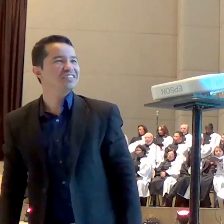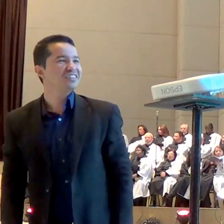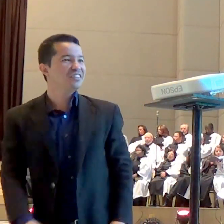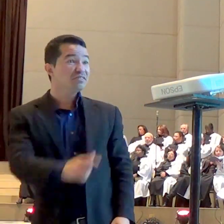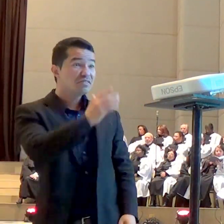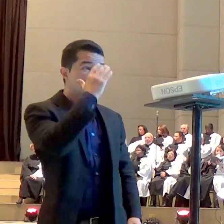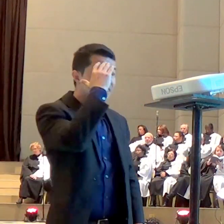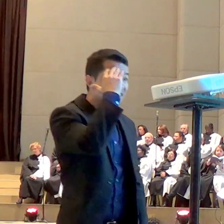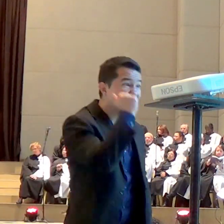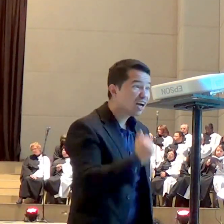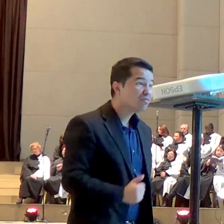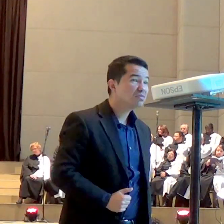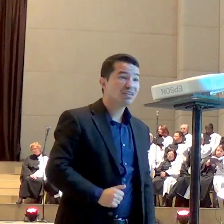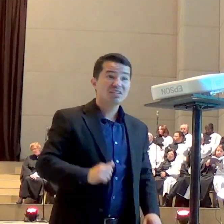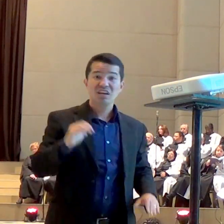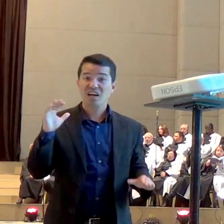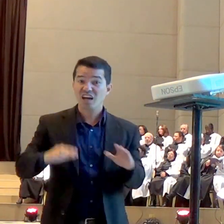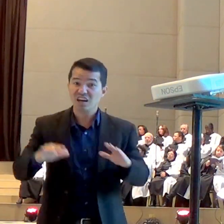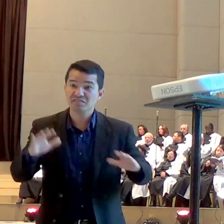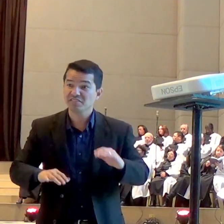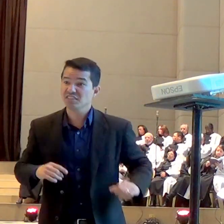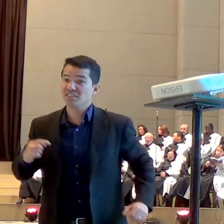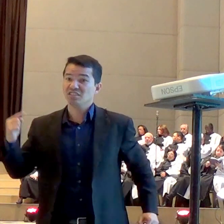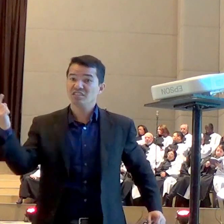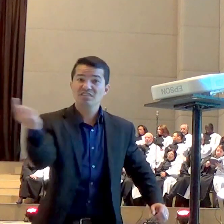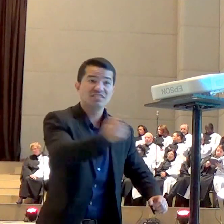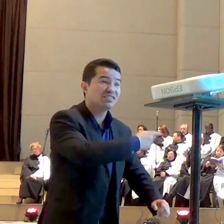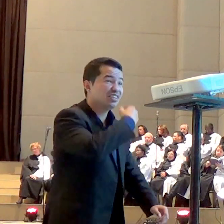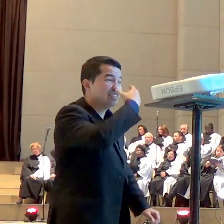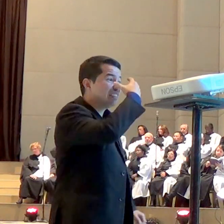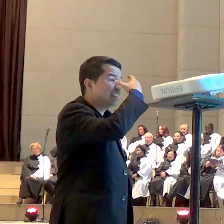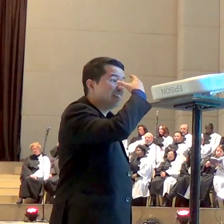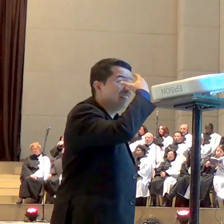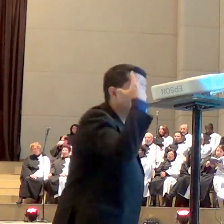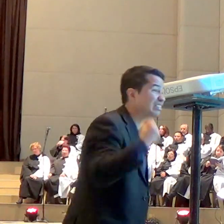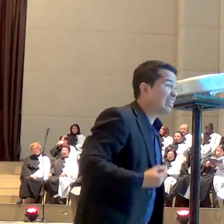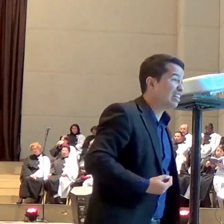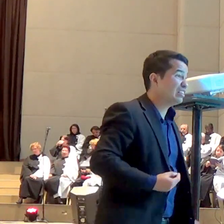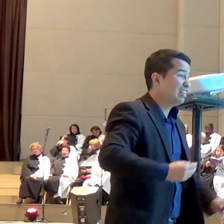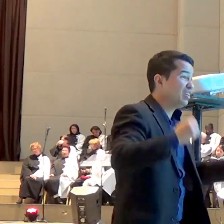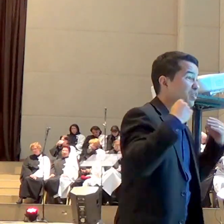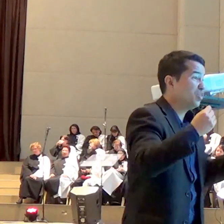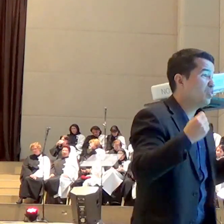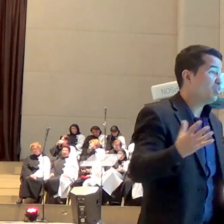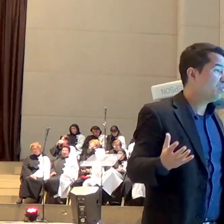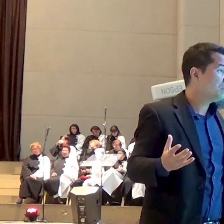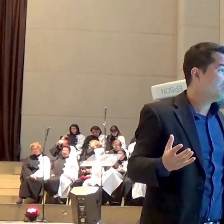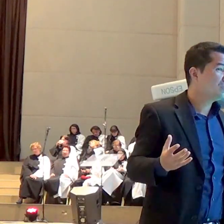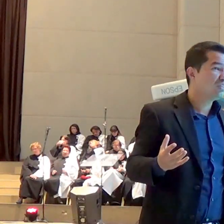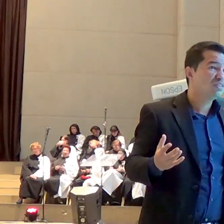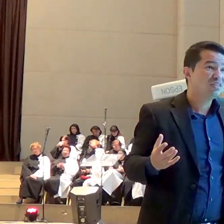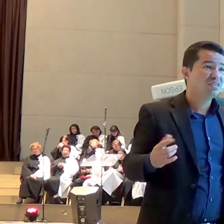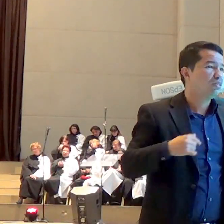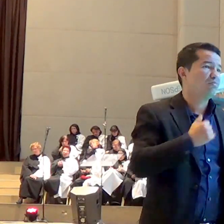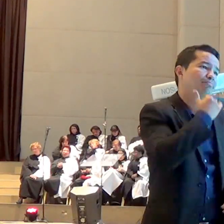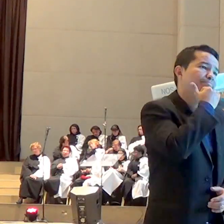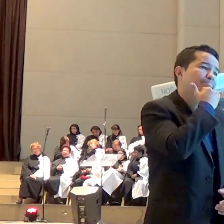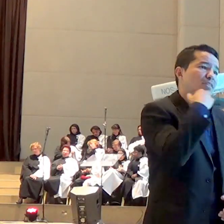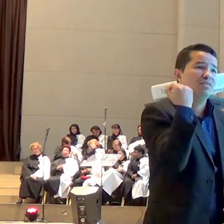espiritualidade é muito maior do que a nossa capacidade às vezes de entender e discernir então a gente vai ter que chegar a